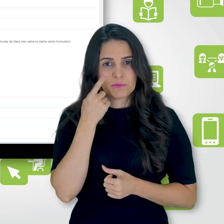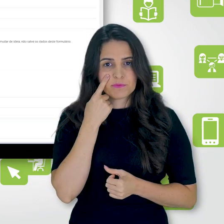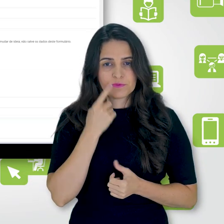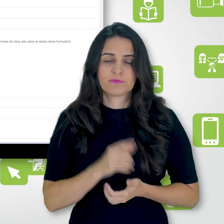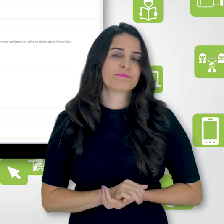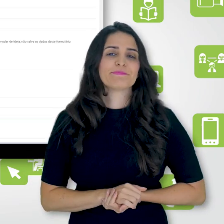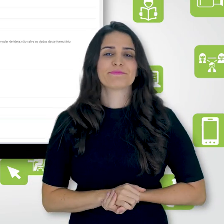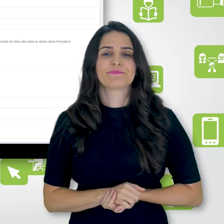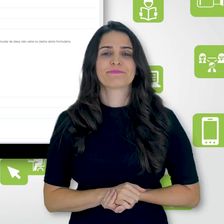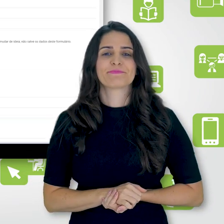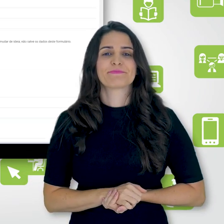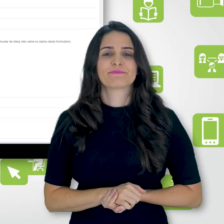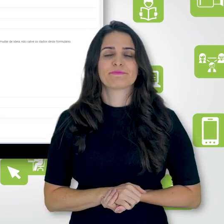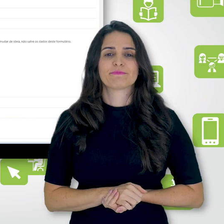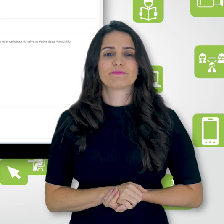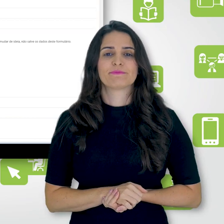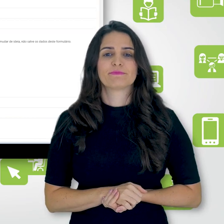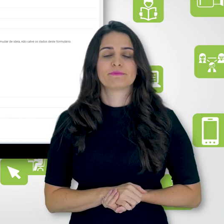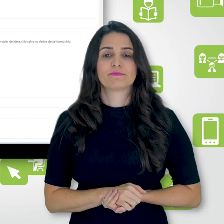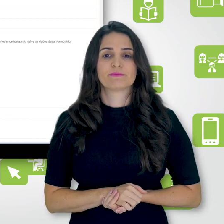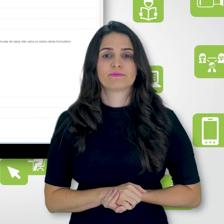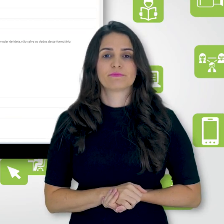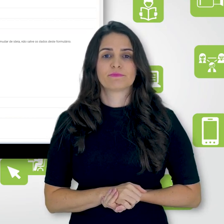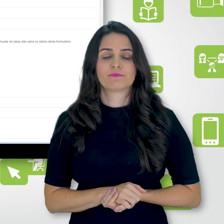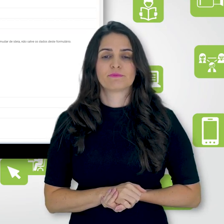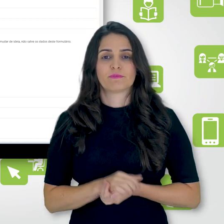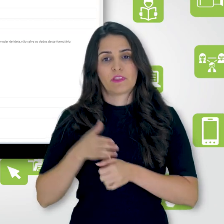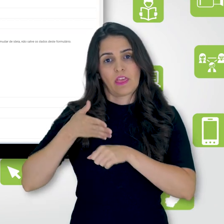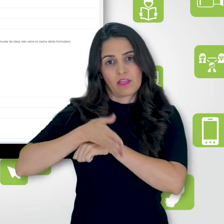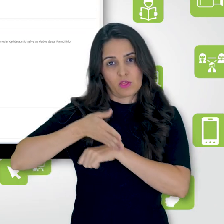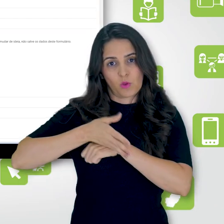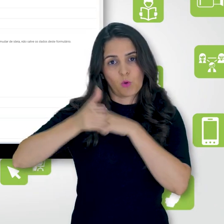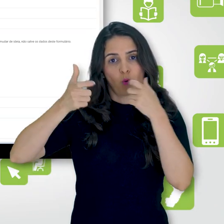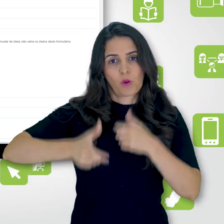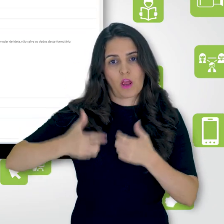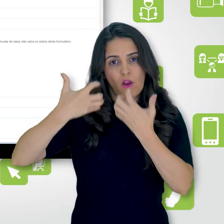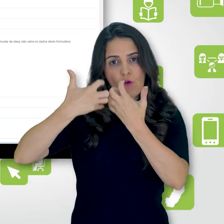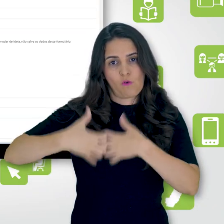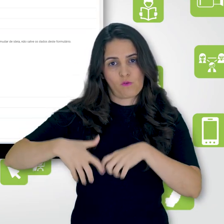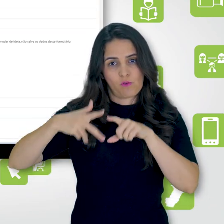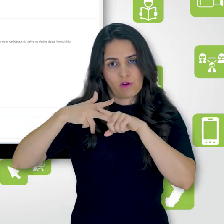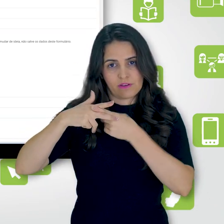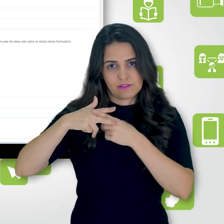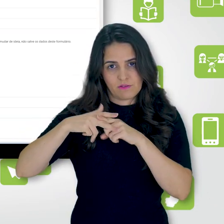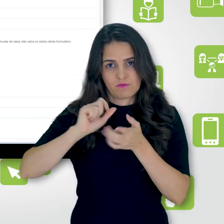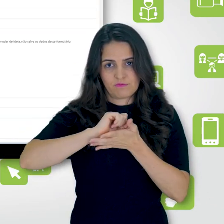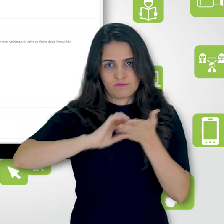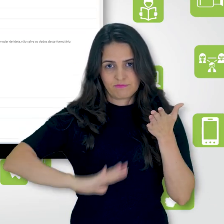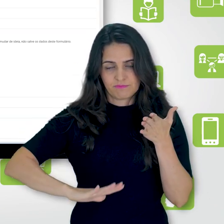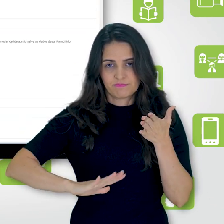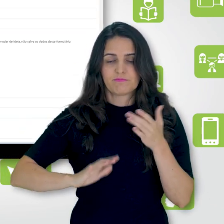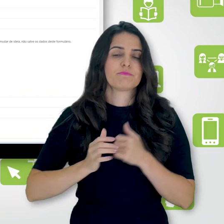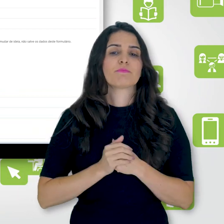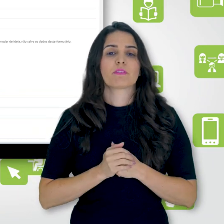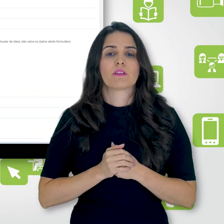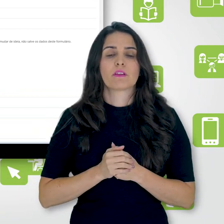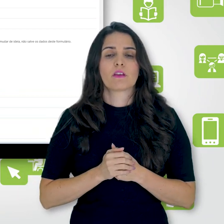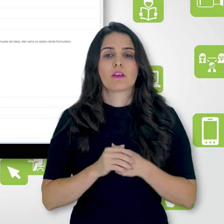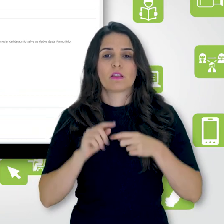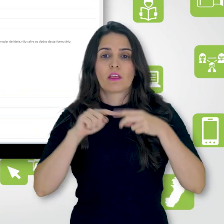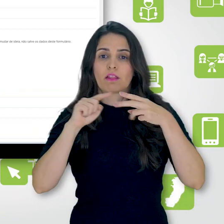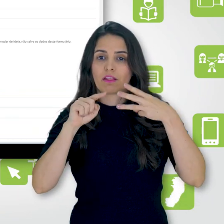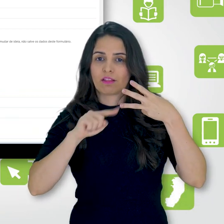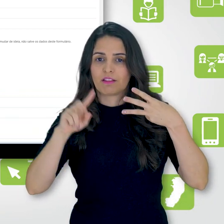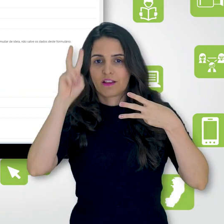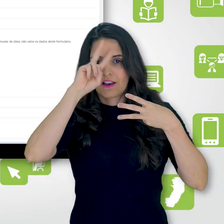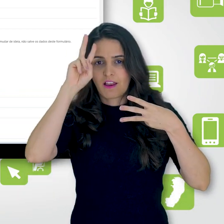Então, vamos aqui na conclusão de atividade. E aí, eu tenho as três opções. Ele deve visualizar, ele